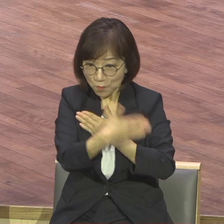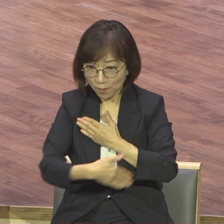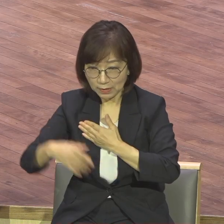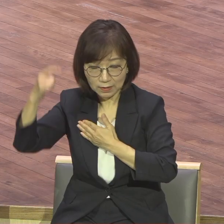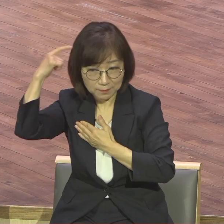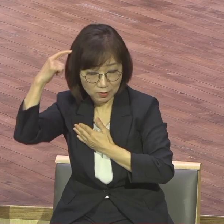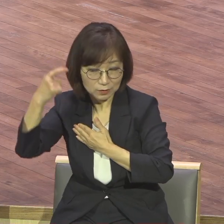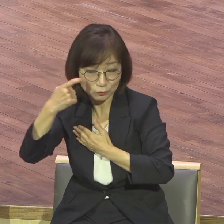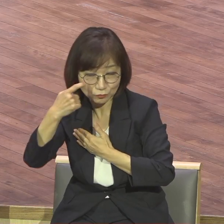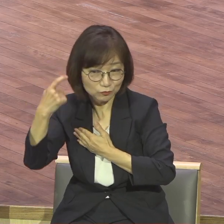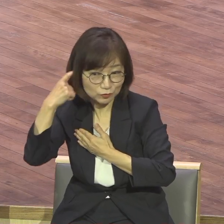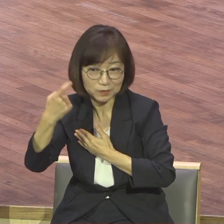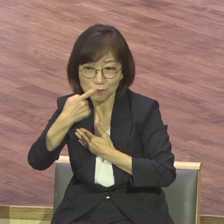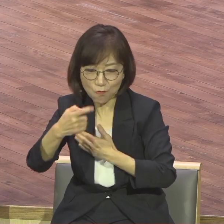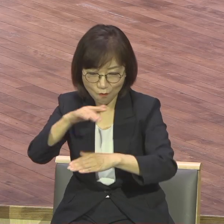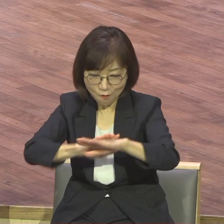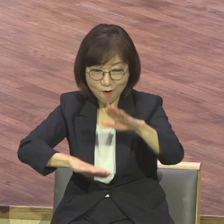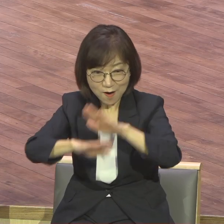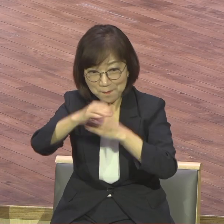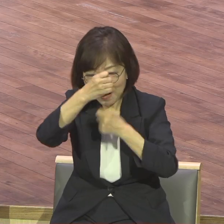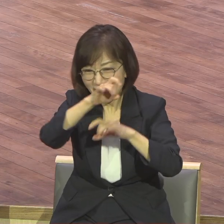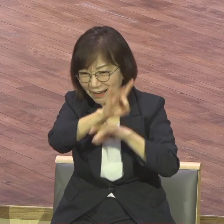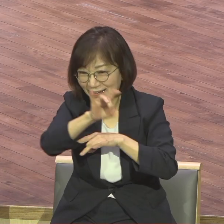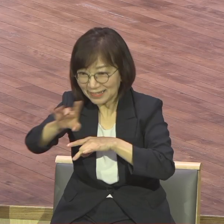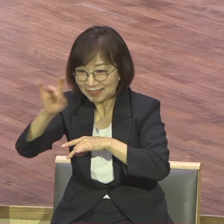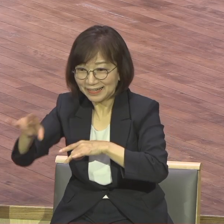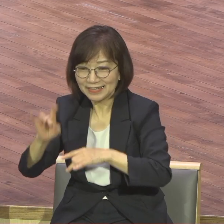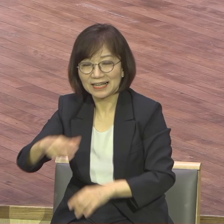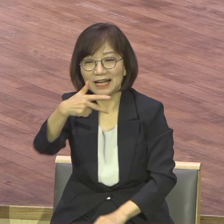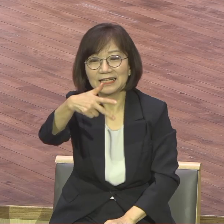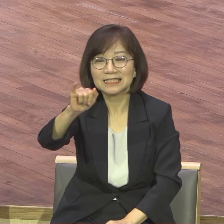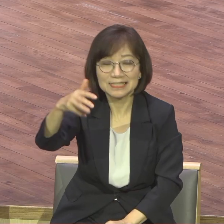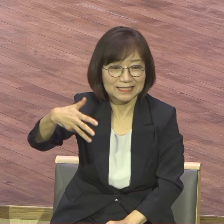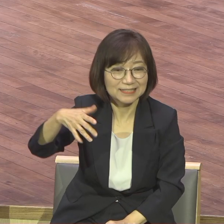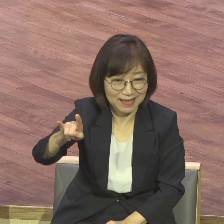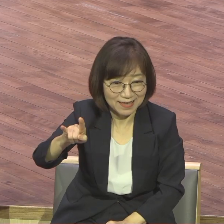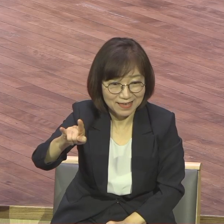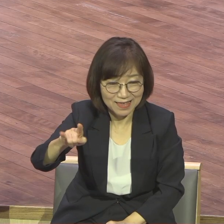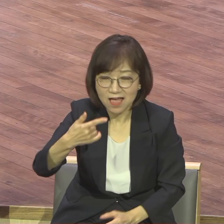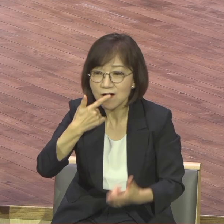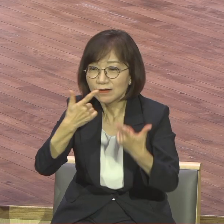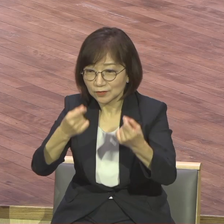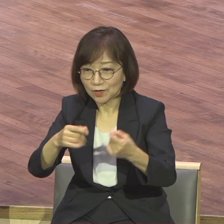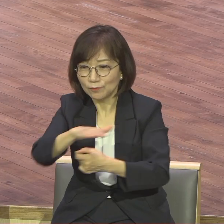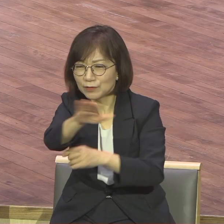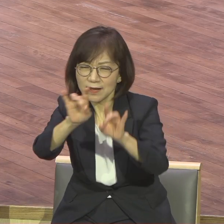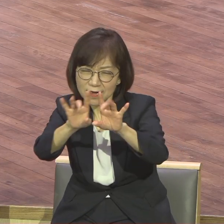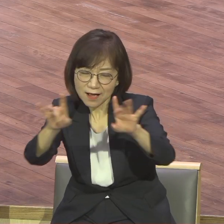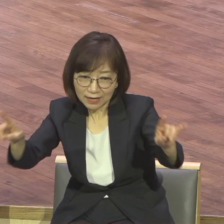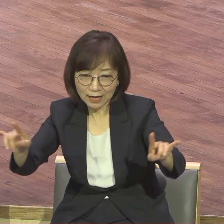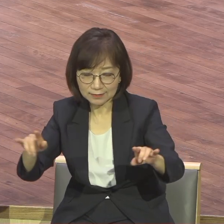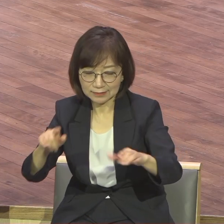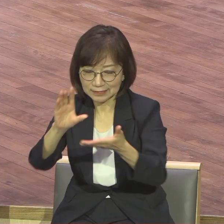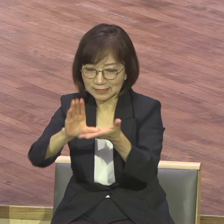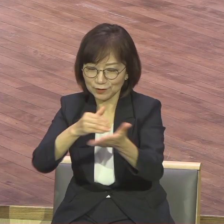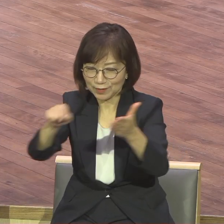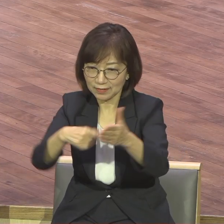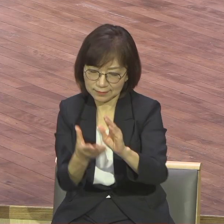모든 성도들이 그리스도 안에서 원뉴스에 이를 때 교회 공동체가 힘을 얻지요. 흑암문화